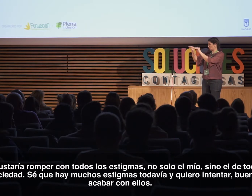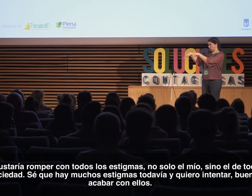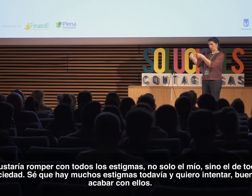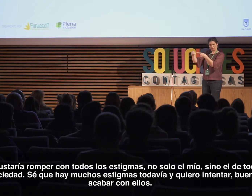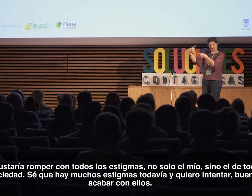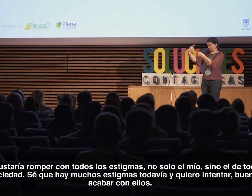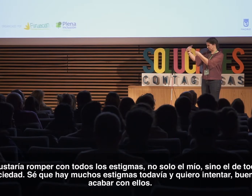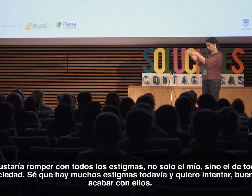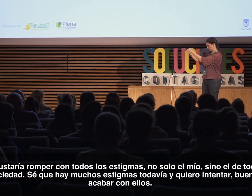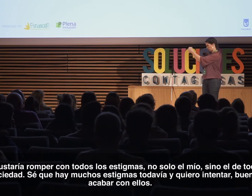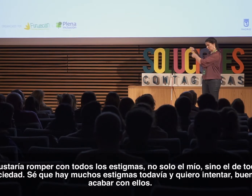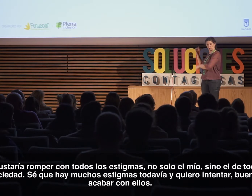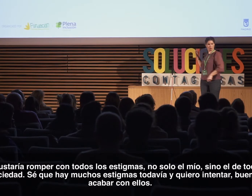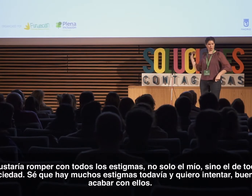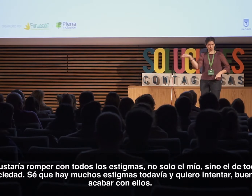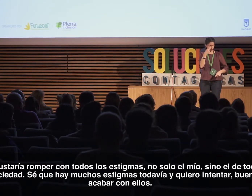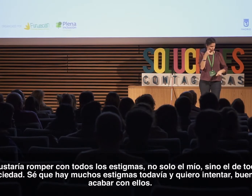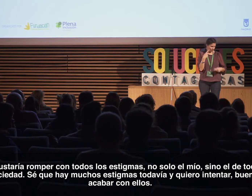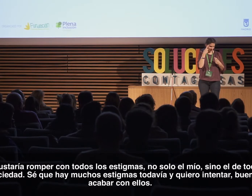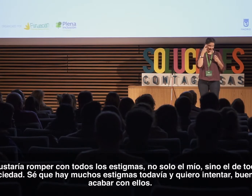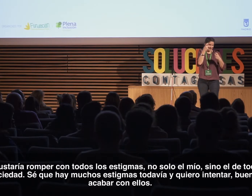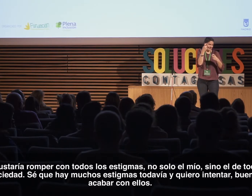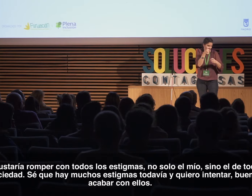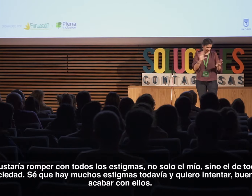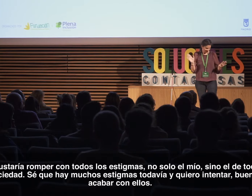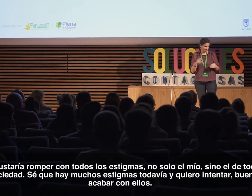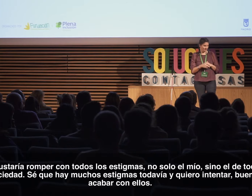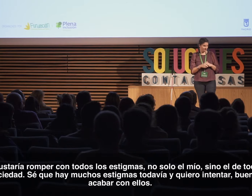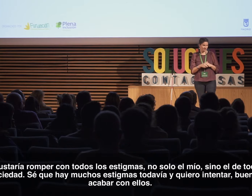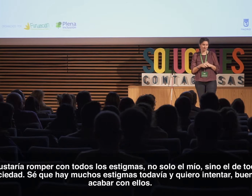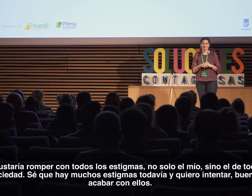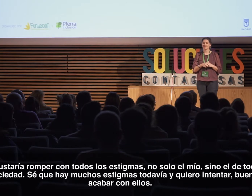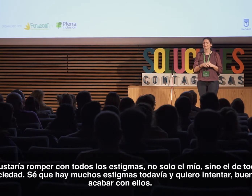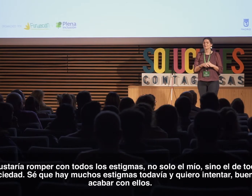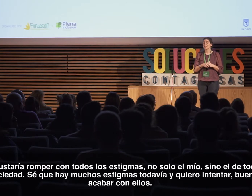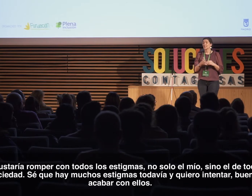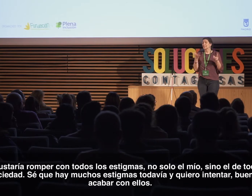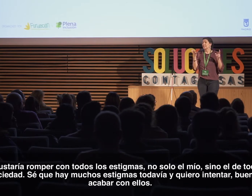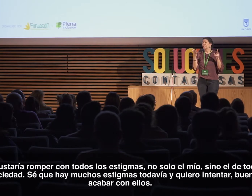la sociedad, sé que hay muchos estigmas todavía y quiero intentar acabar con ellos.